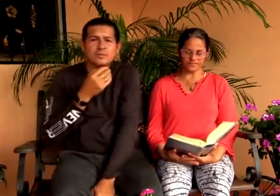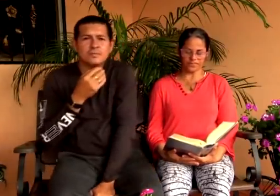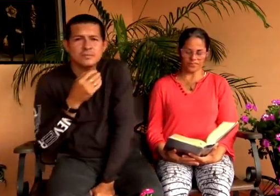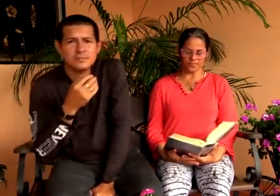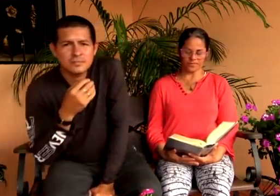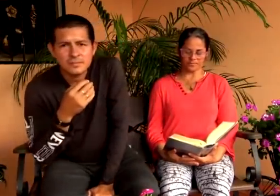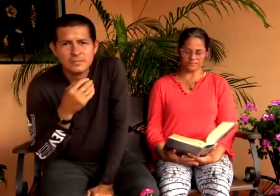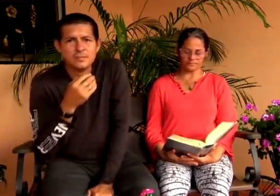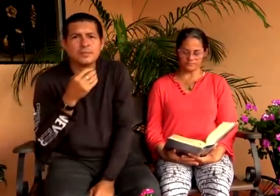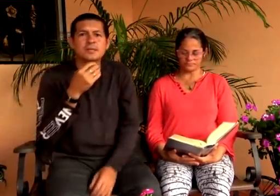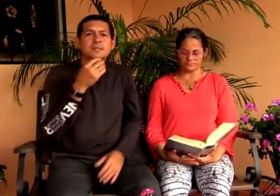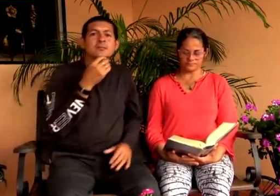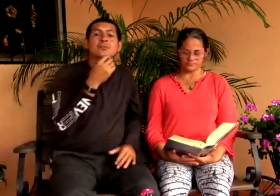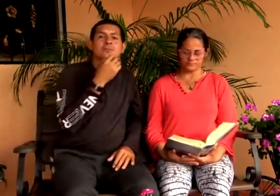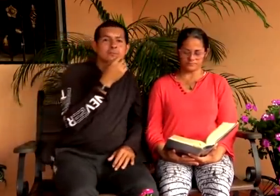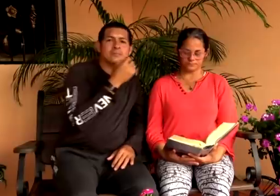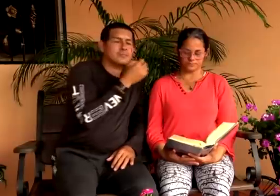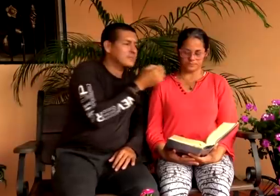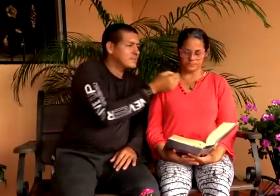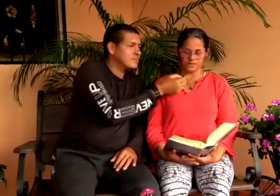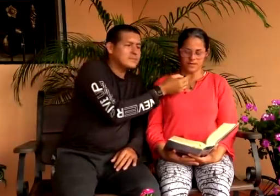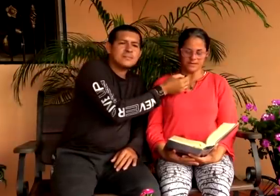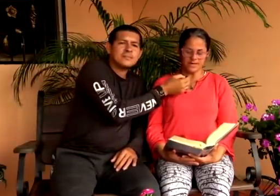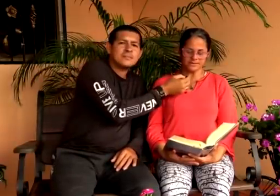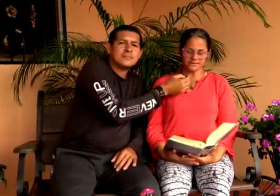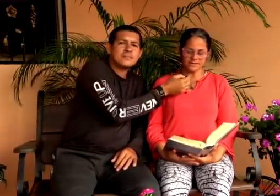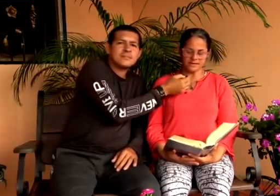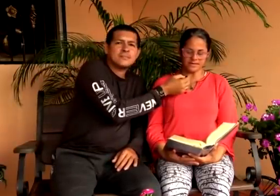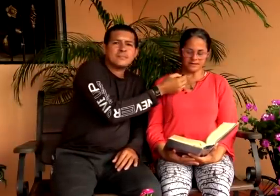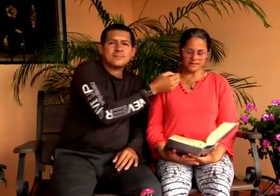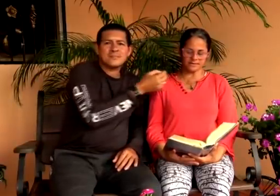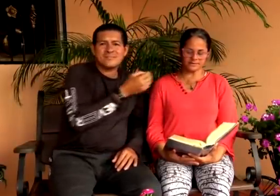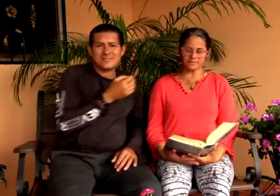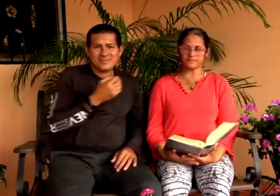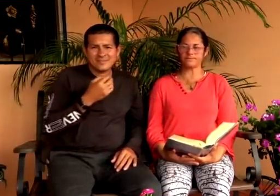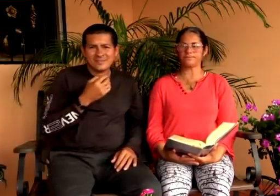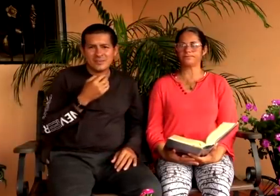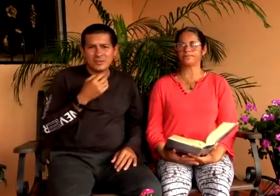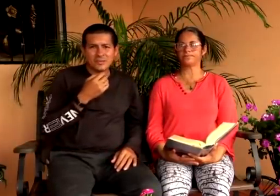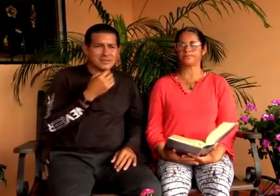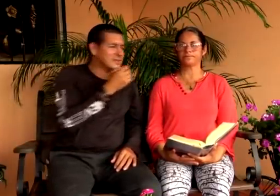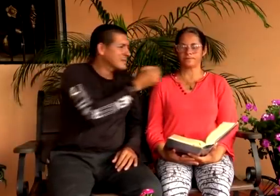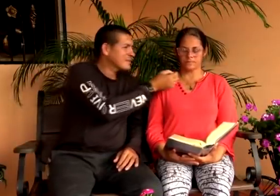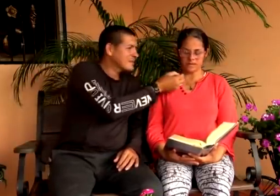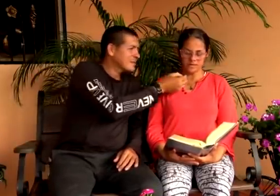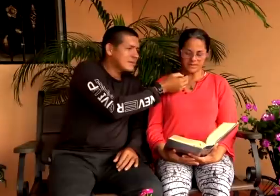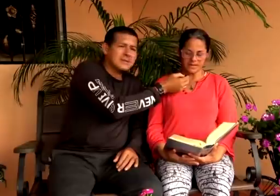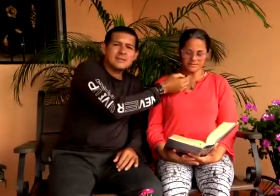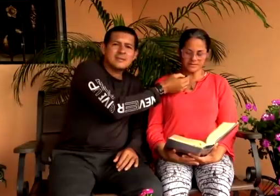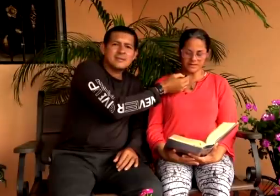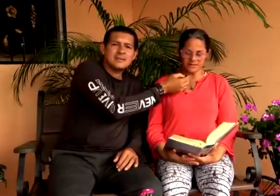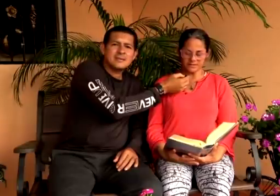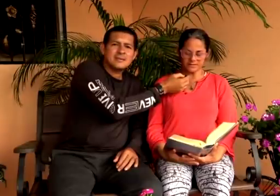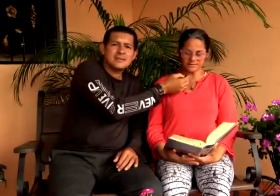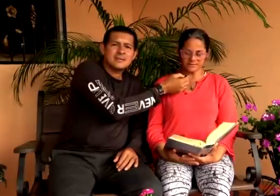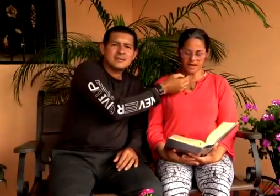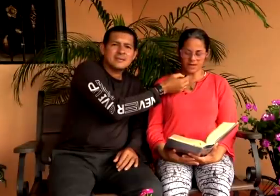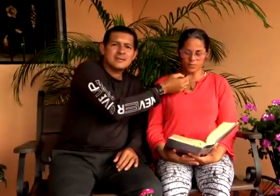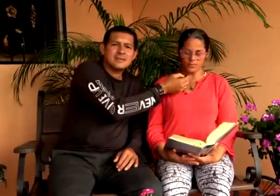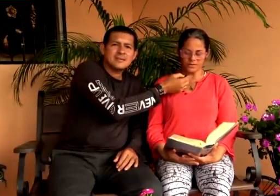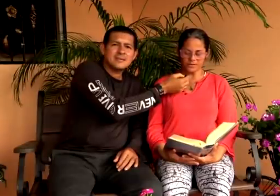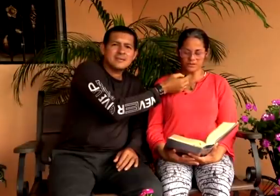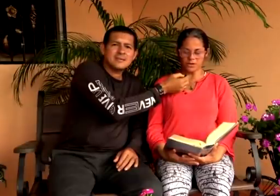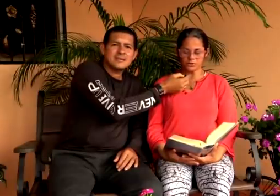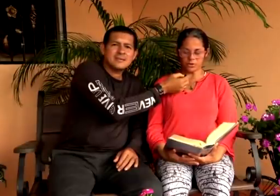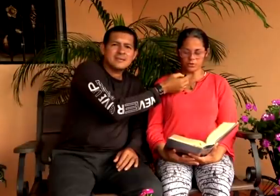presten atención y enseñenles otra vez y enseñenles